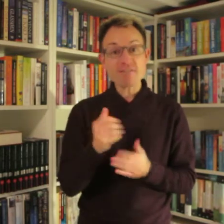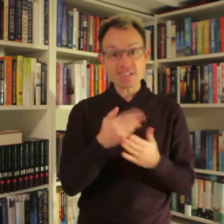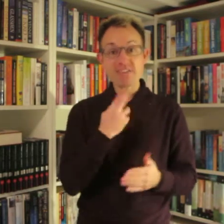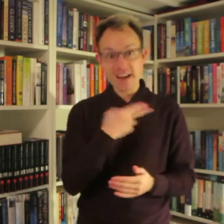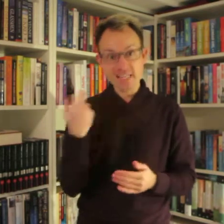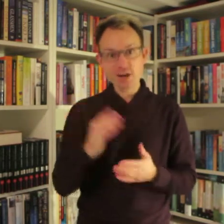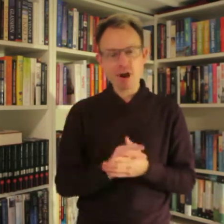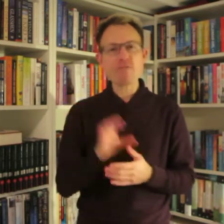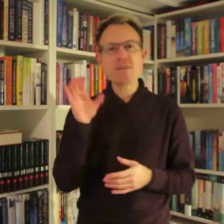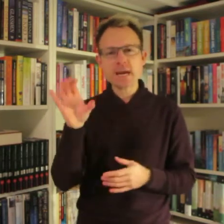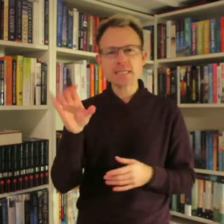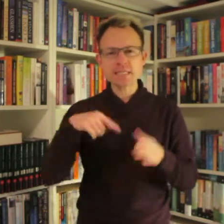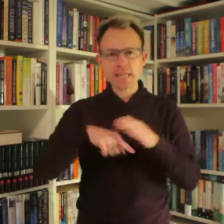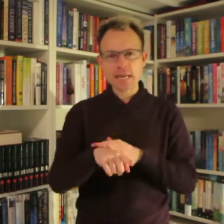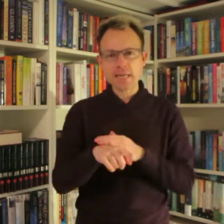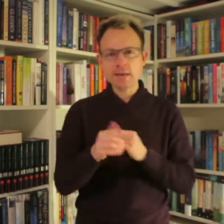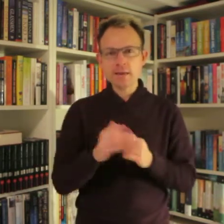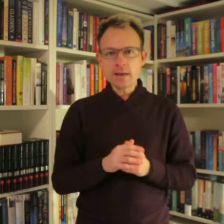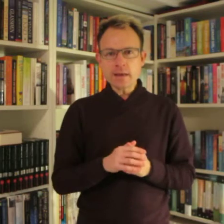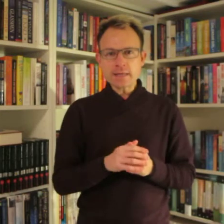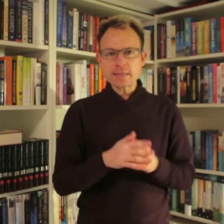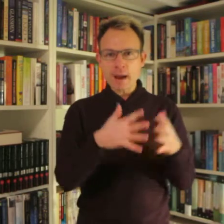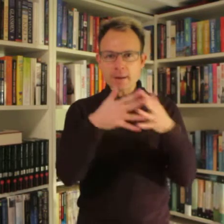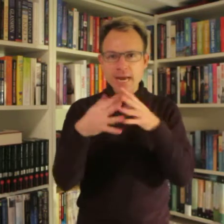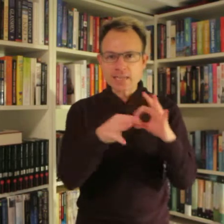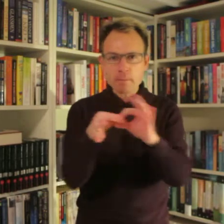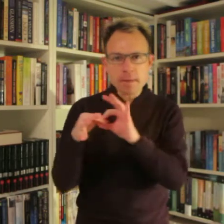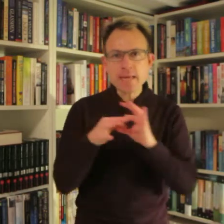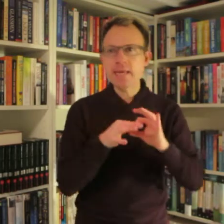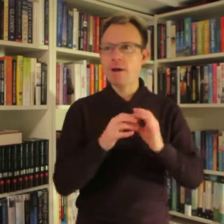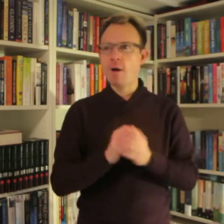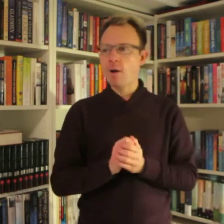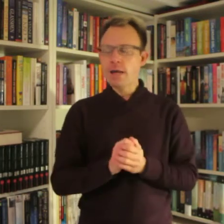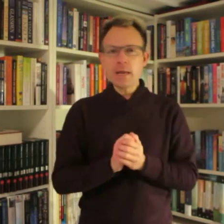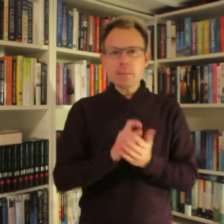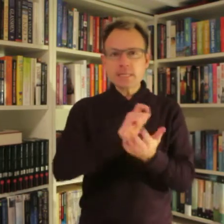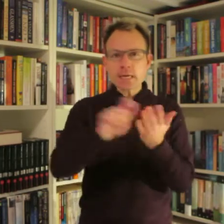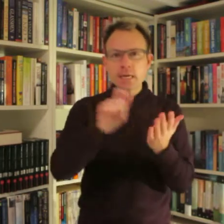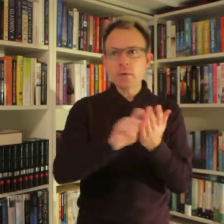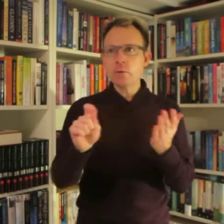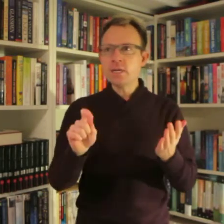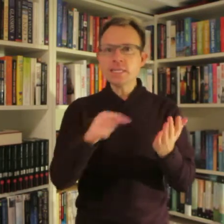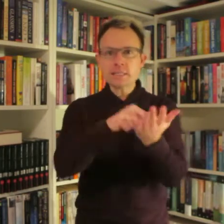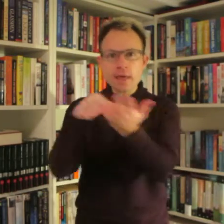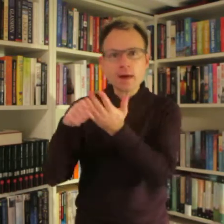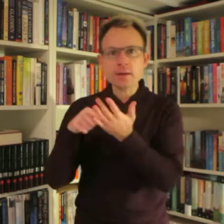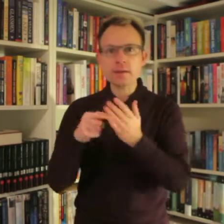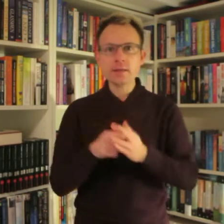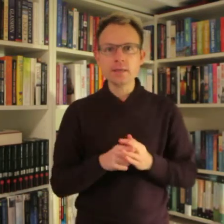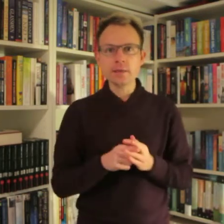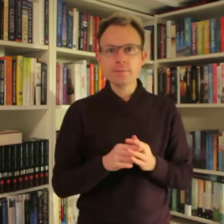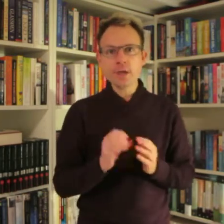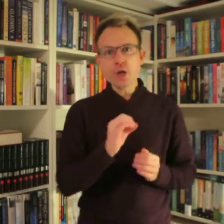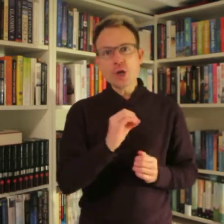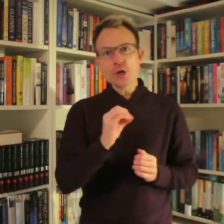forsvarset. Og videre kan sætte ind. De amerikanske familie. Og betrive stederne i... Det